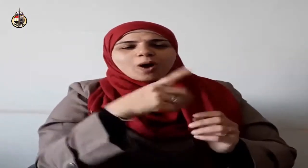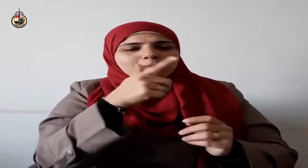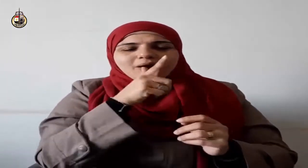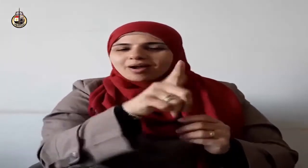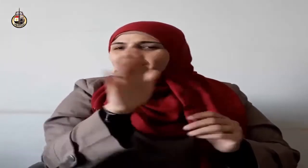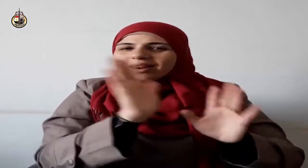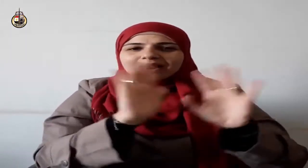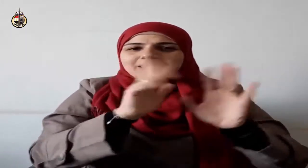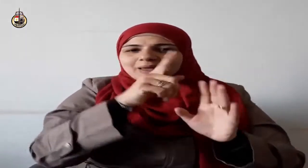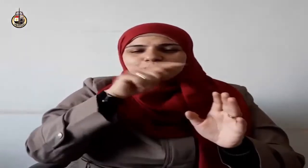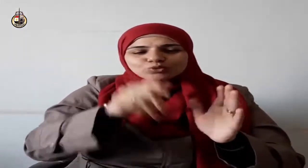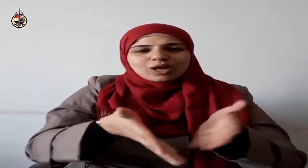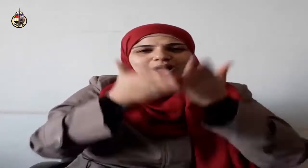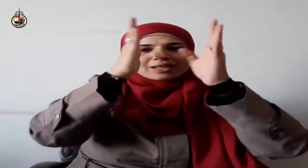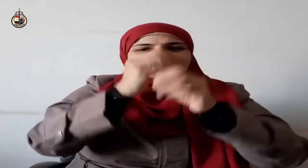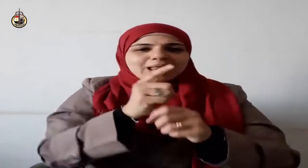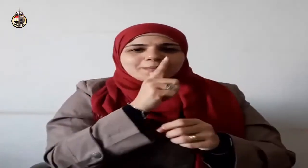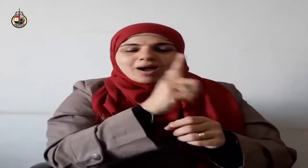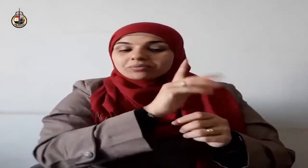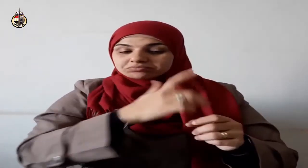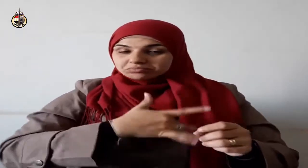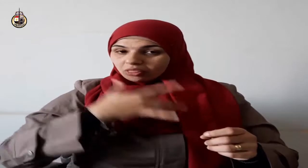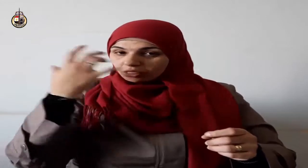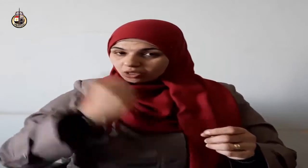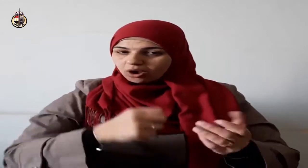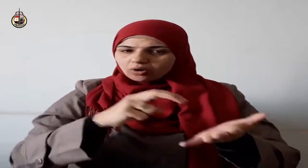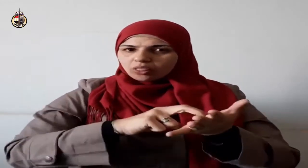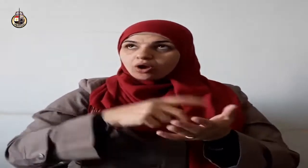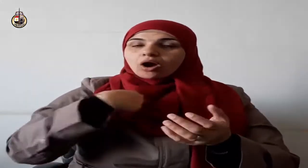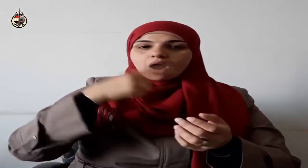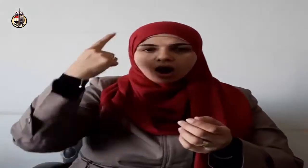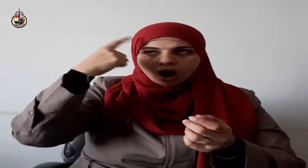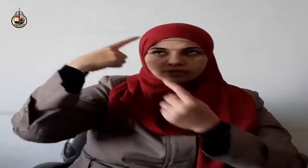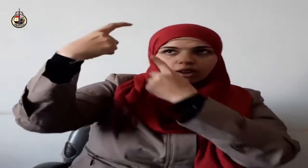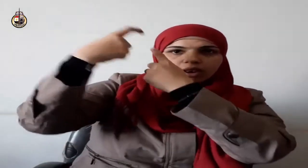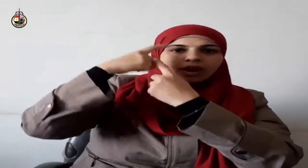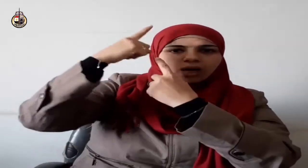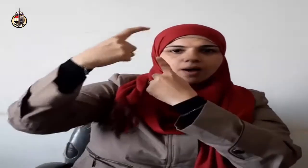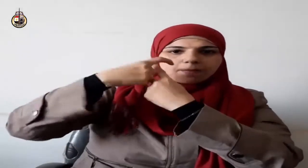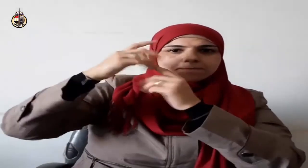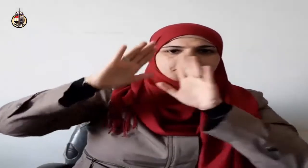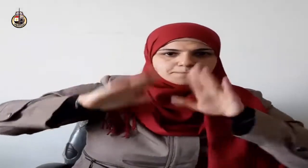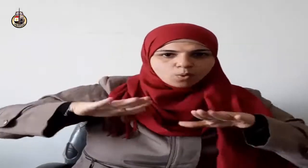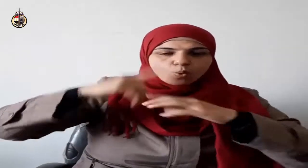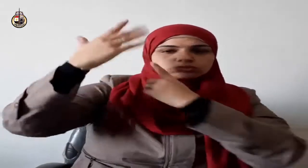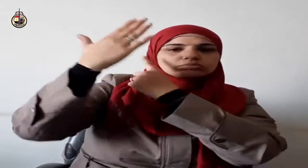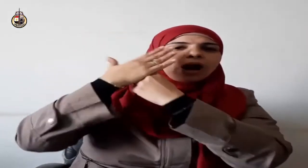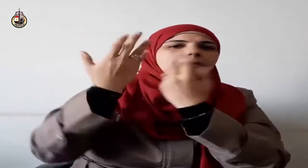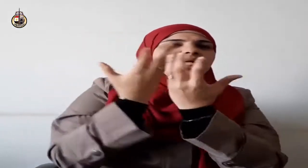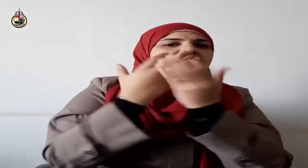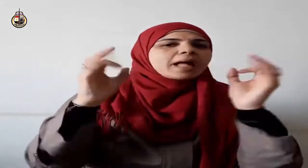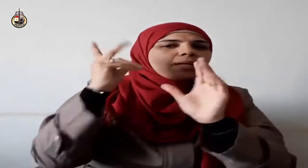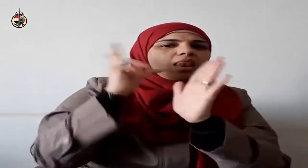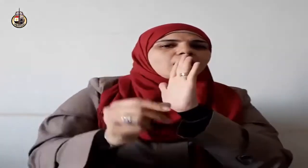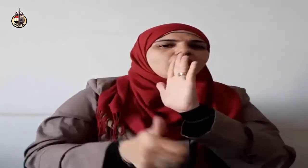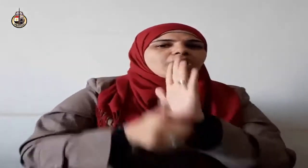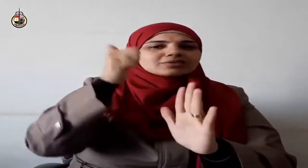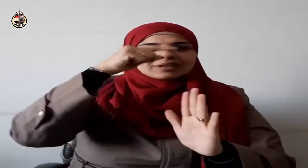وهي المعية التي تحدث عنها سيدنا موسى عليه السلام حين ظن